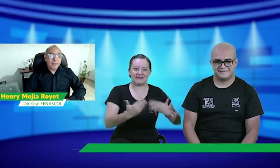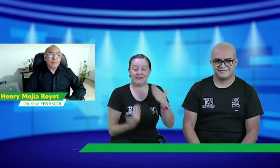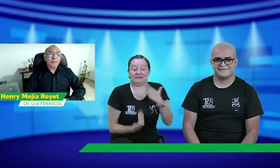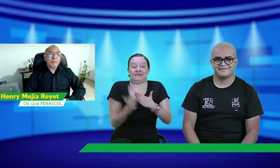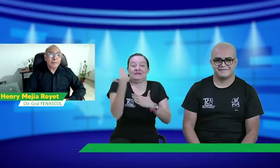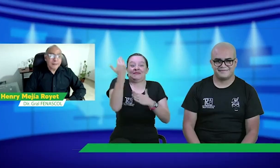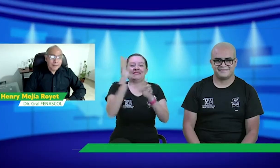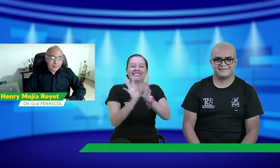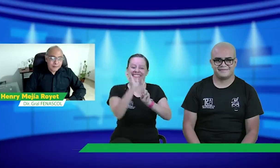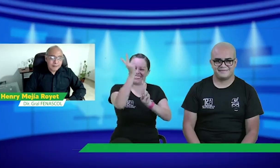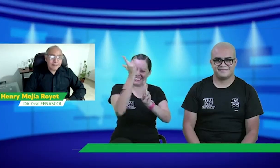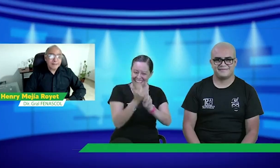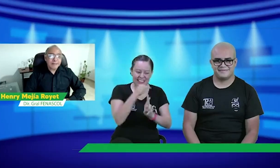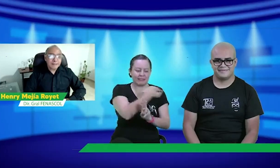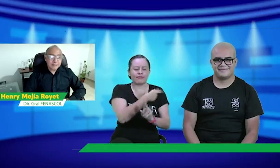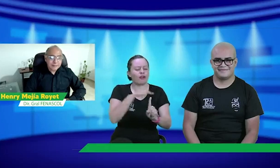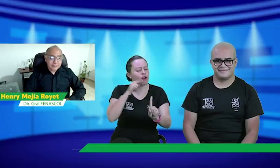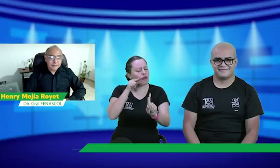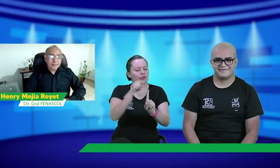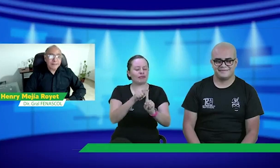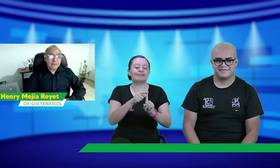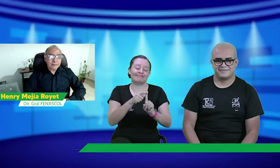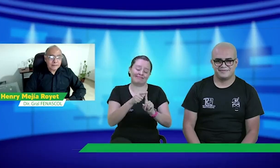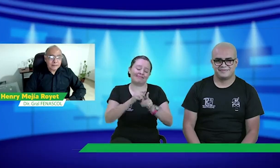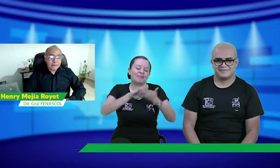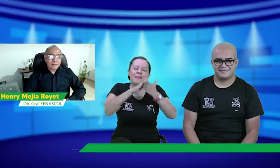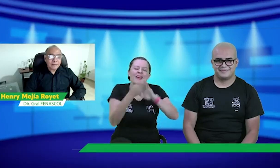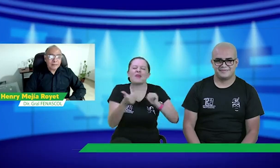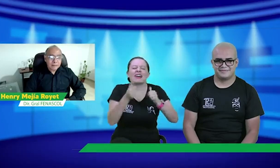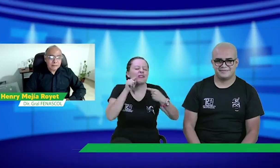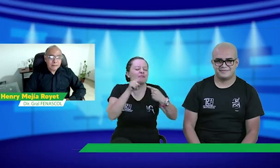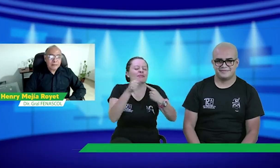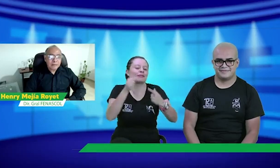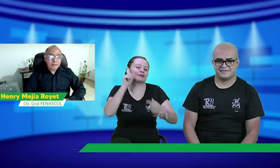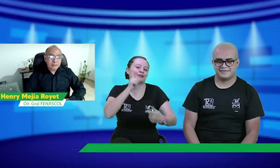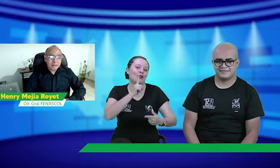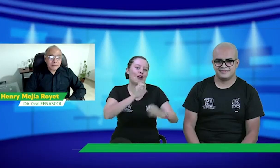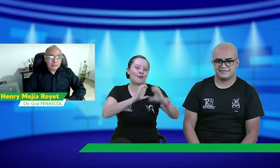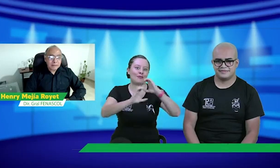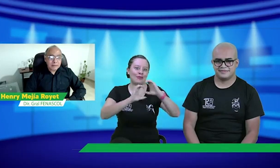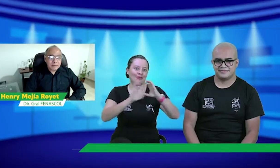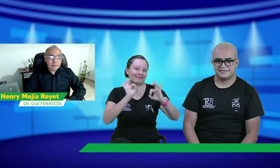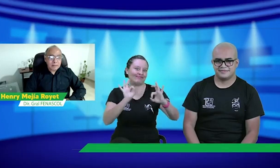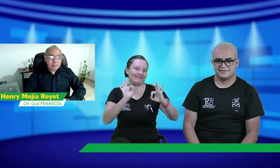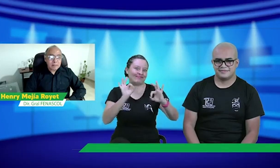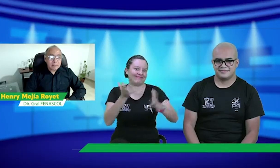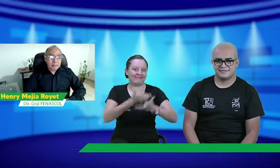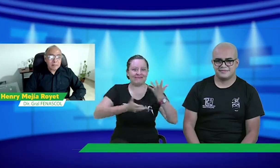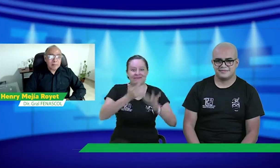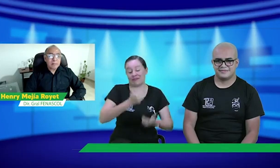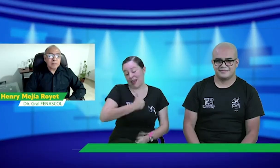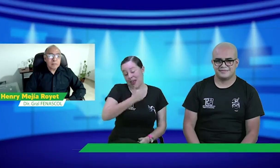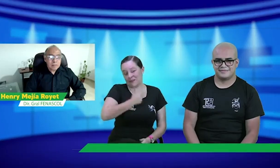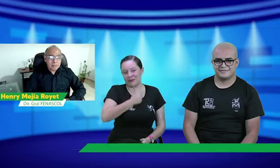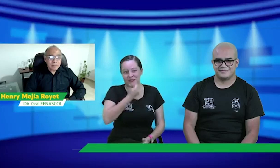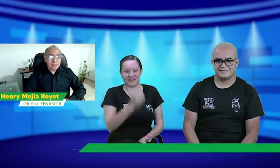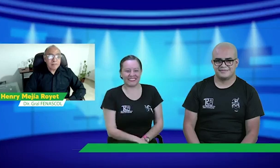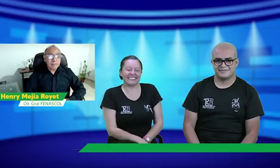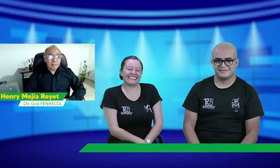encajó todo. Y, pues, empezamos con Roca Rico. Entonces, pues, bueno, obviamente se enfocaba a la comunidad sorda y, pues, en temas de